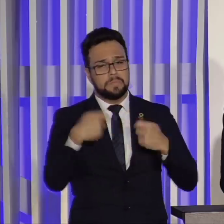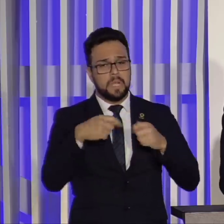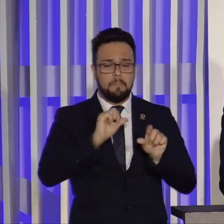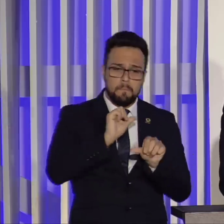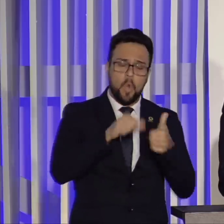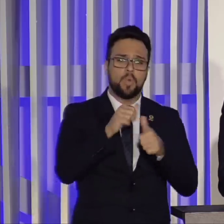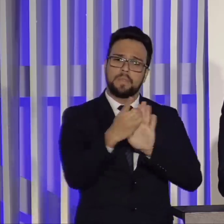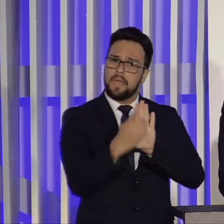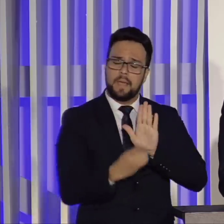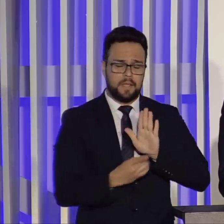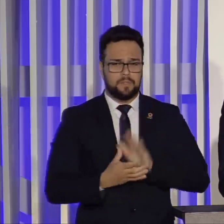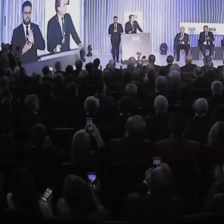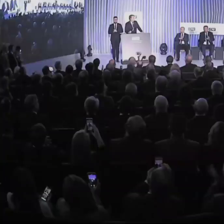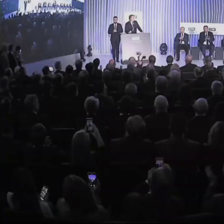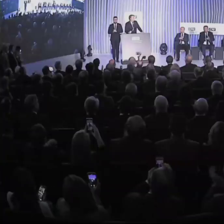Tenho falado